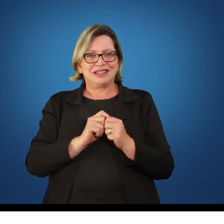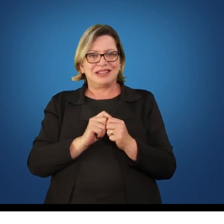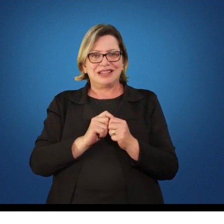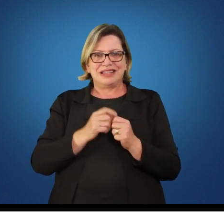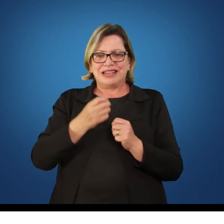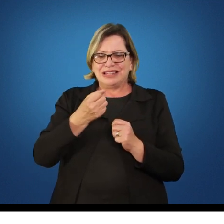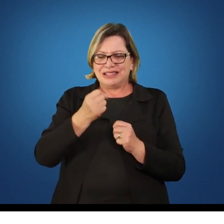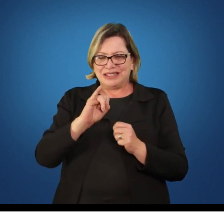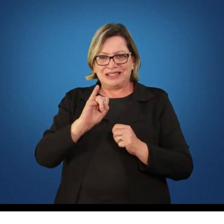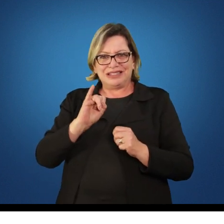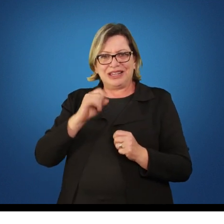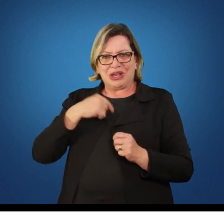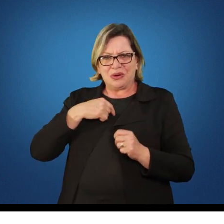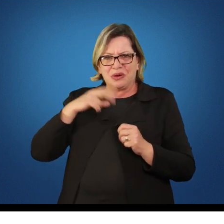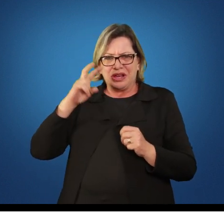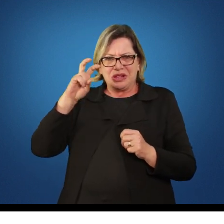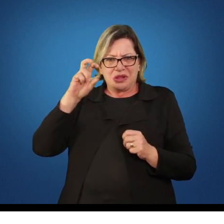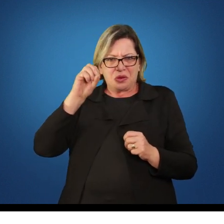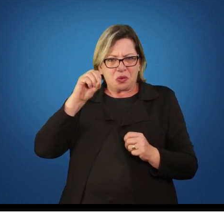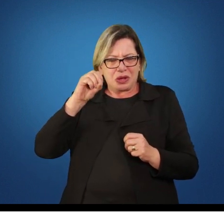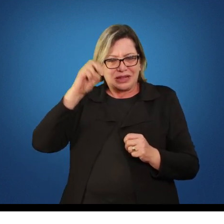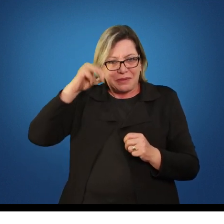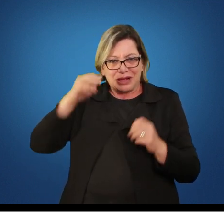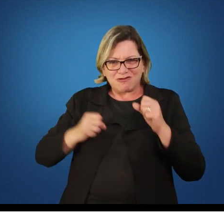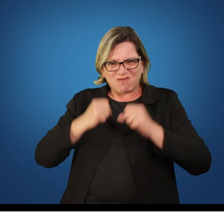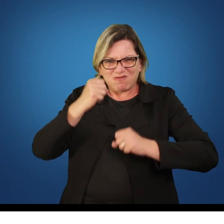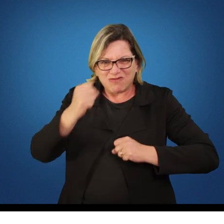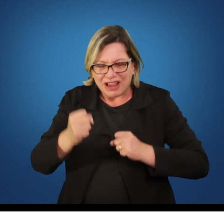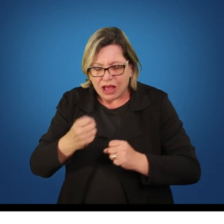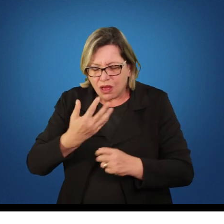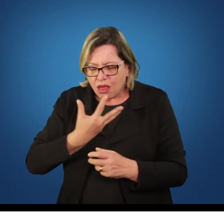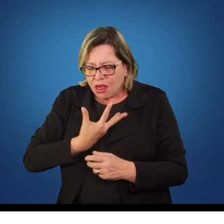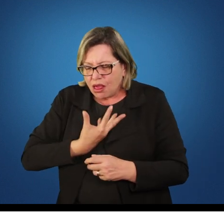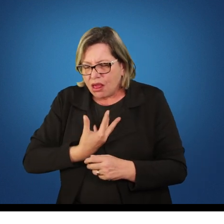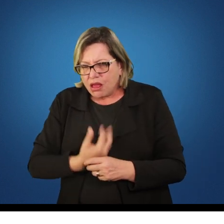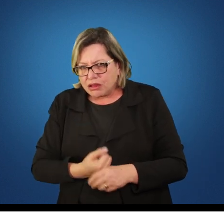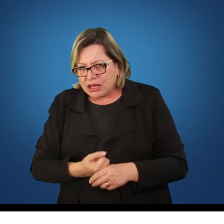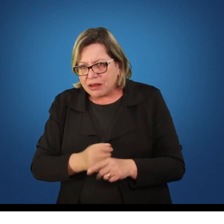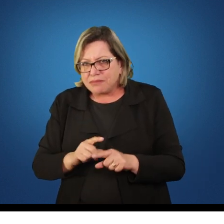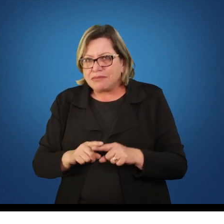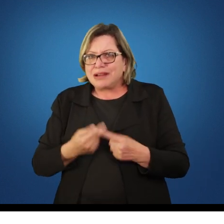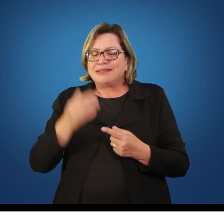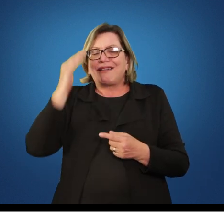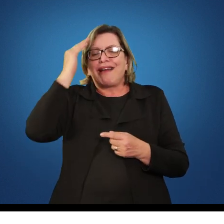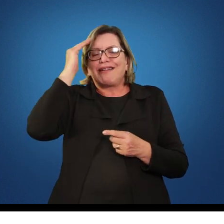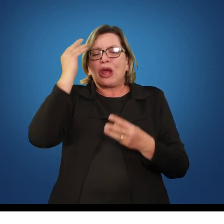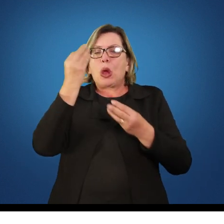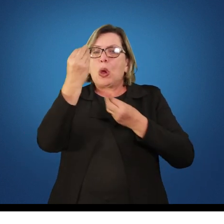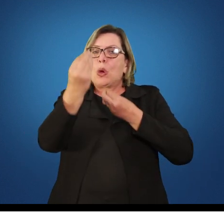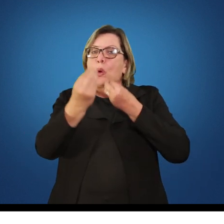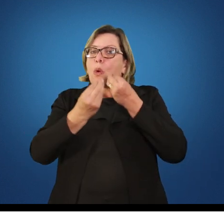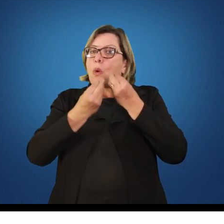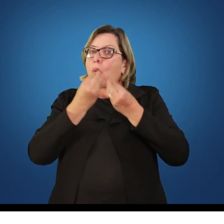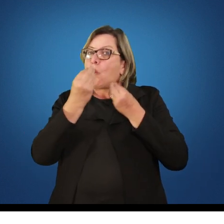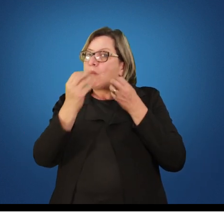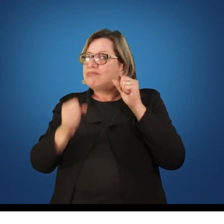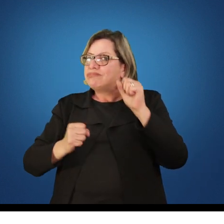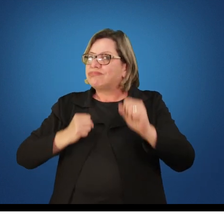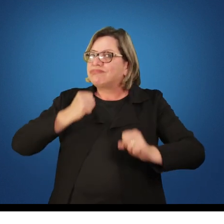metros nossa é muito longe eu vou cansar ah não mas se eu entender que como correr esses 50 metros de repente se eu